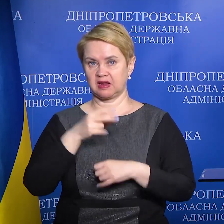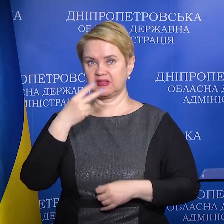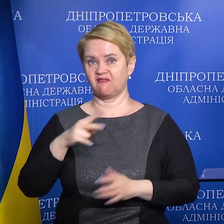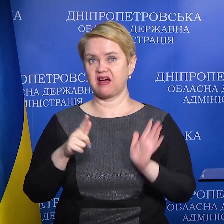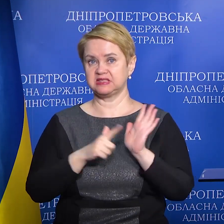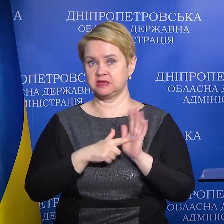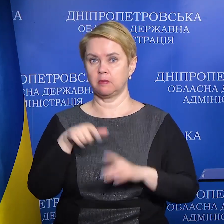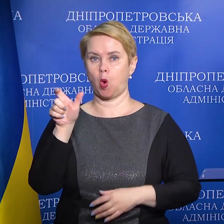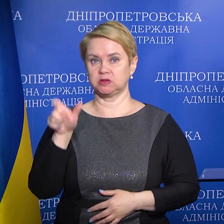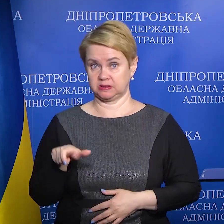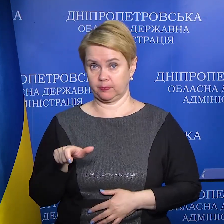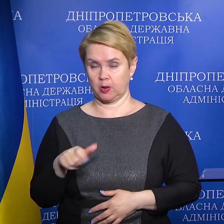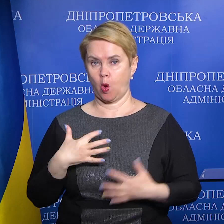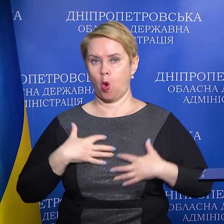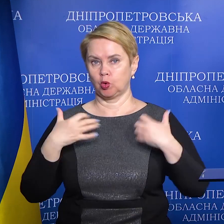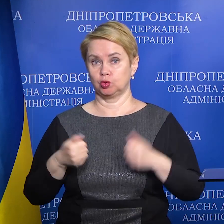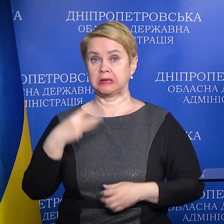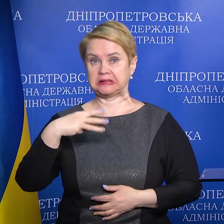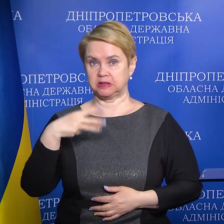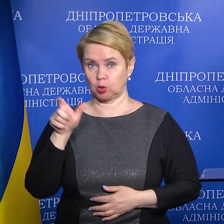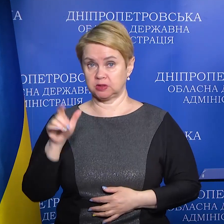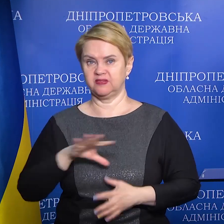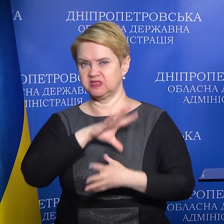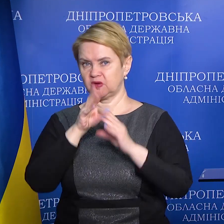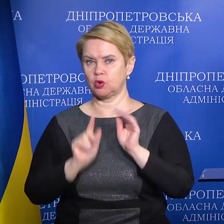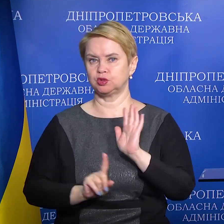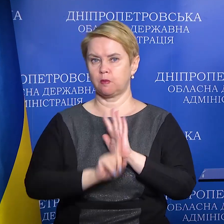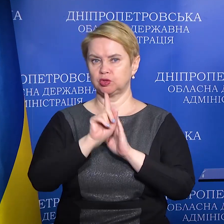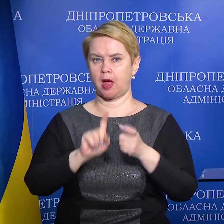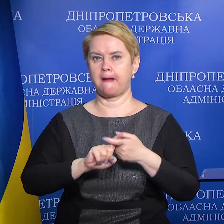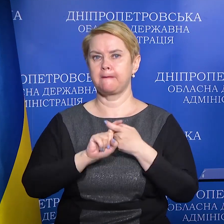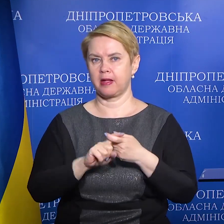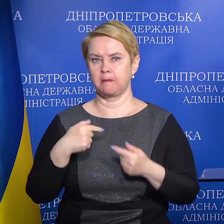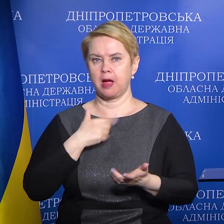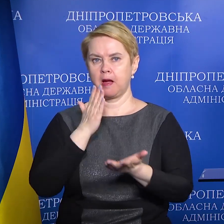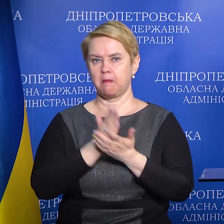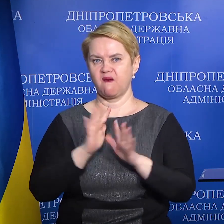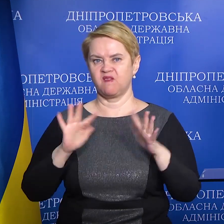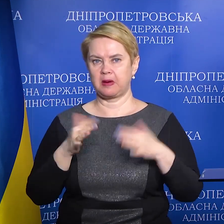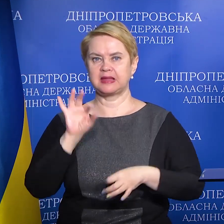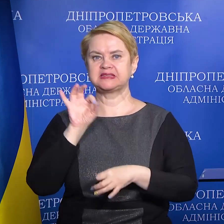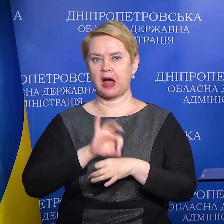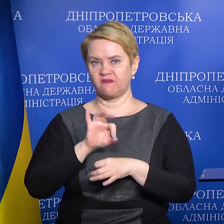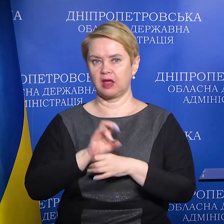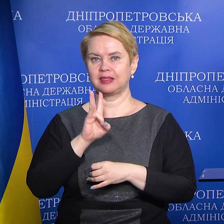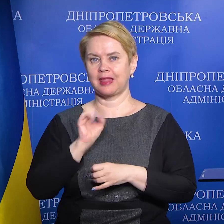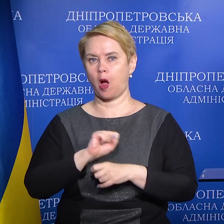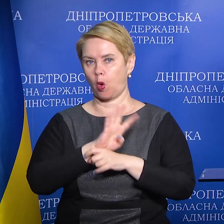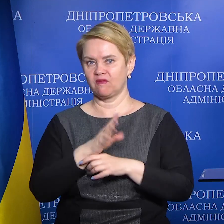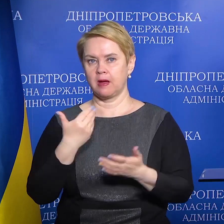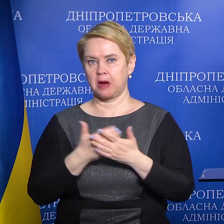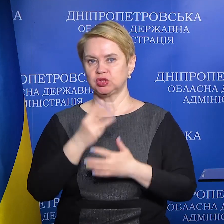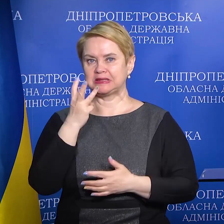27 осіб, одужало 30 осіб. Всього спочатку епідемії ми маємо випадків захворювання на ковід